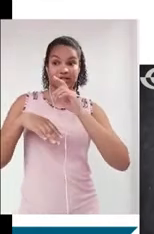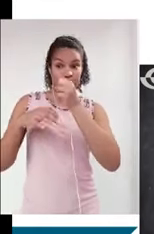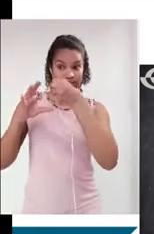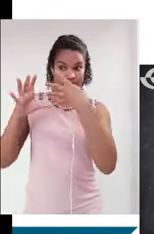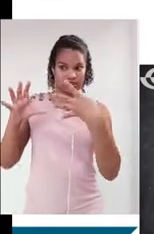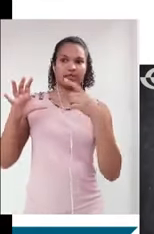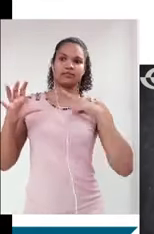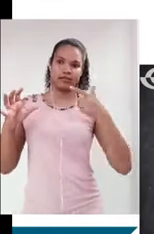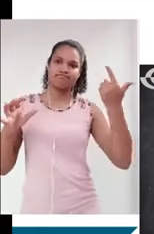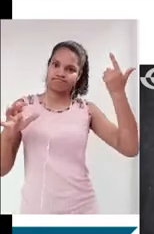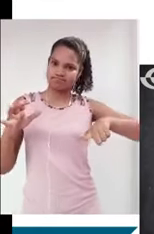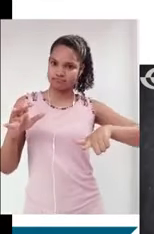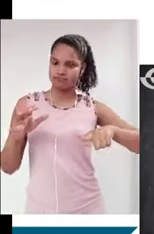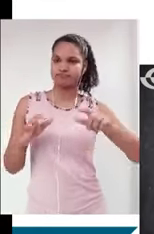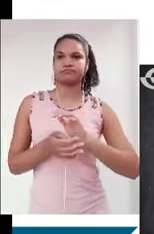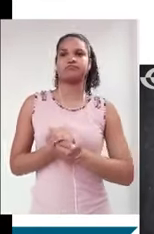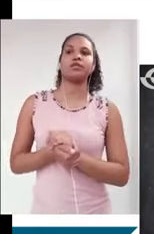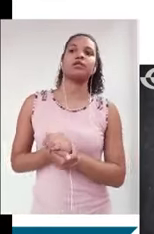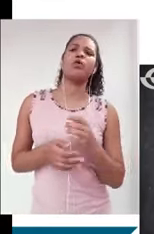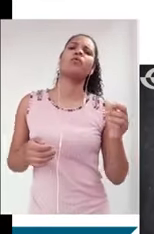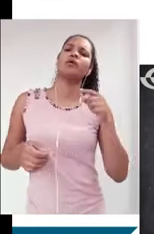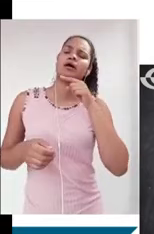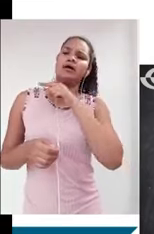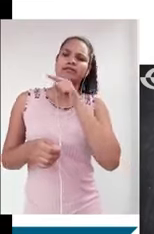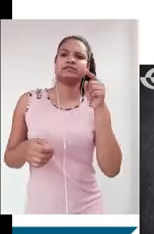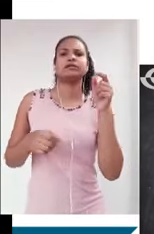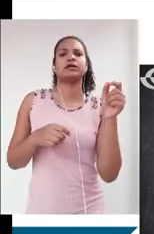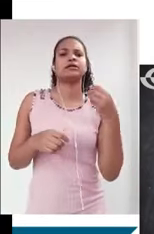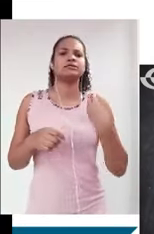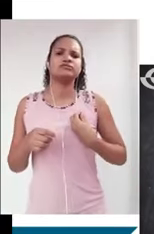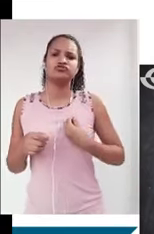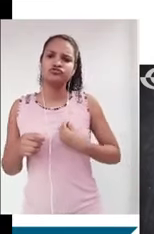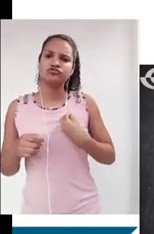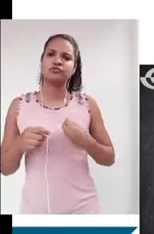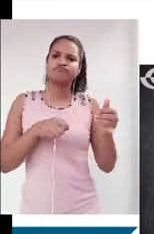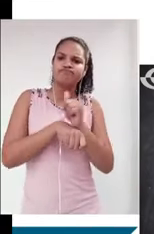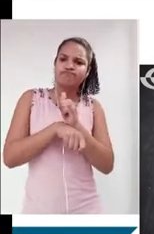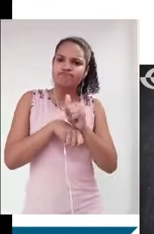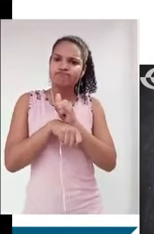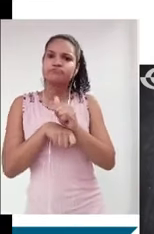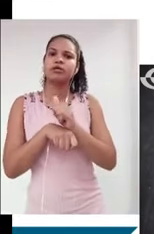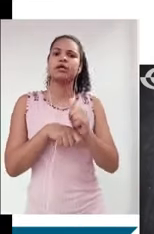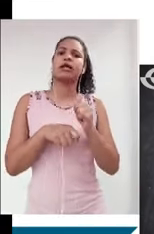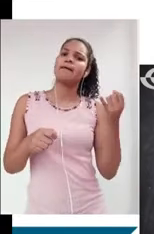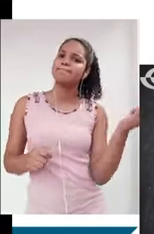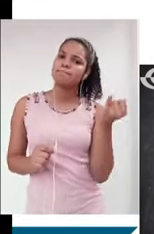Então, a existência desses mecanismos, dessas técnicas, são fundamentais também para que a gente compreenda como interpretar